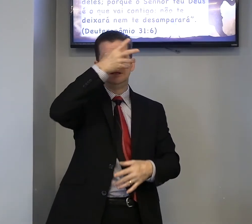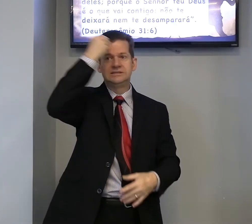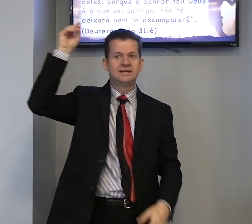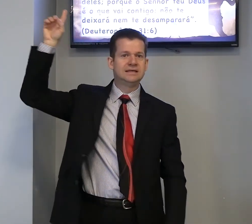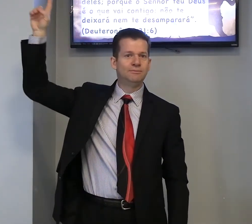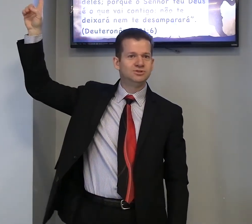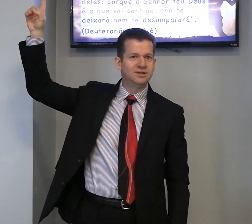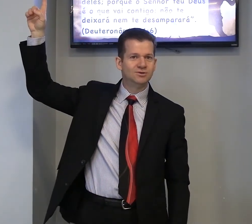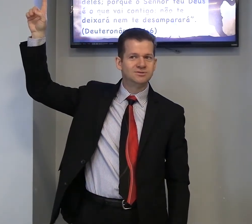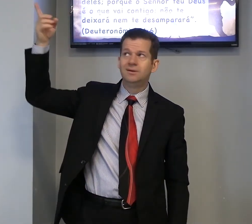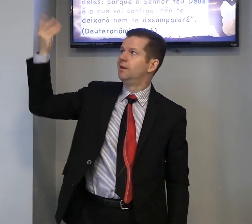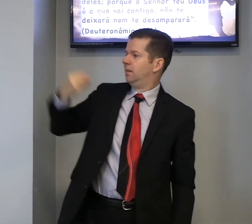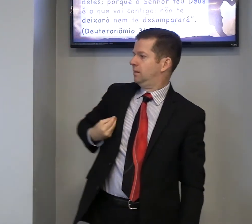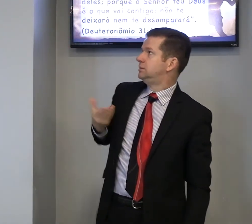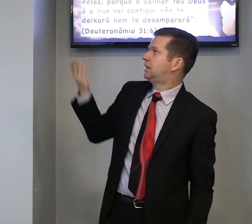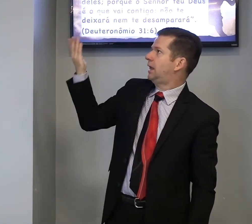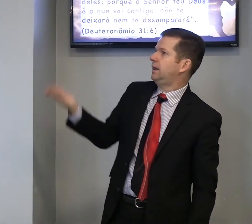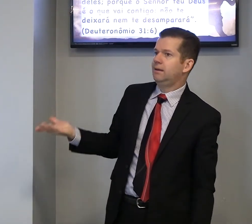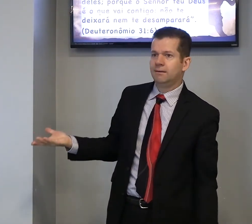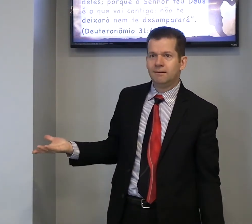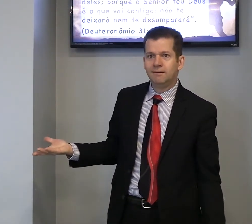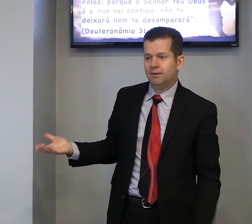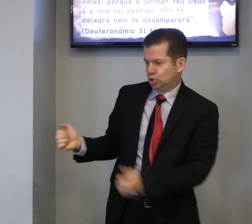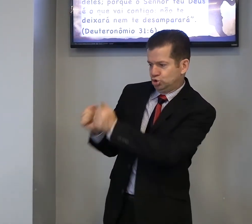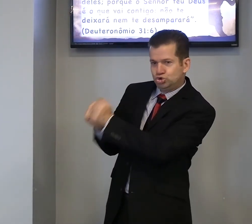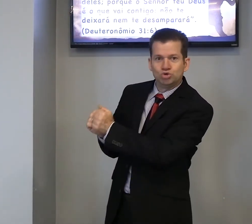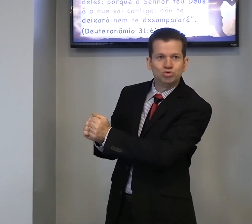esquecemos de Deus, está ali, junto,